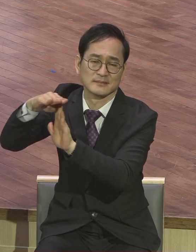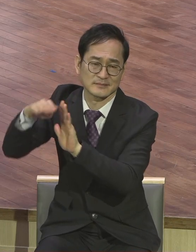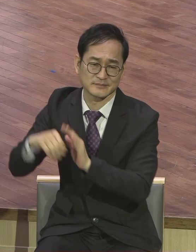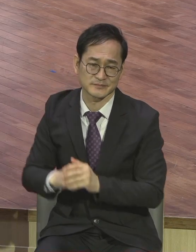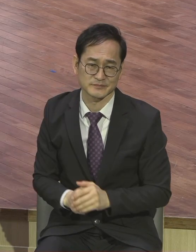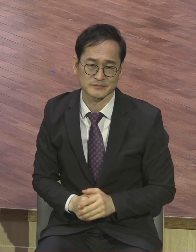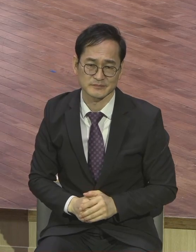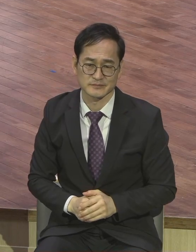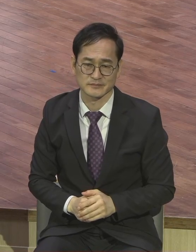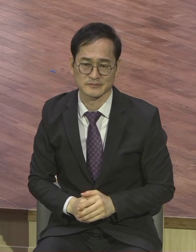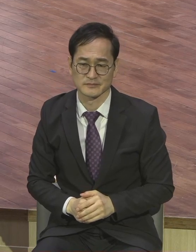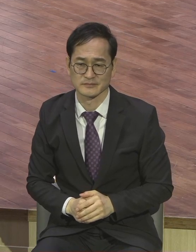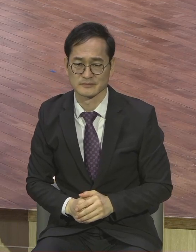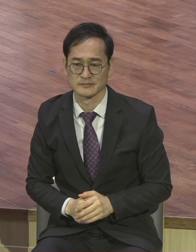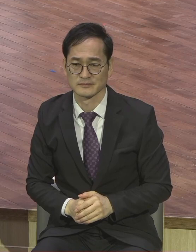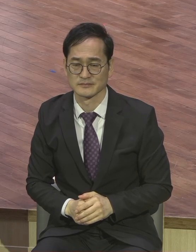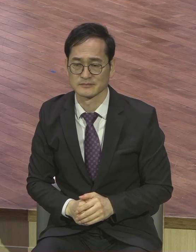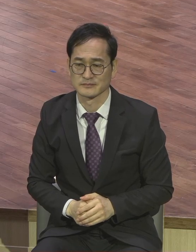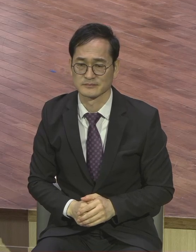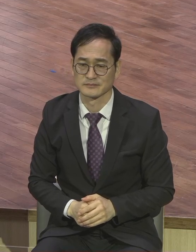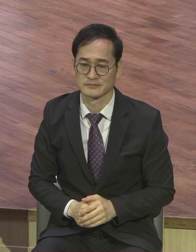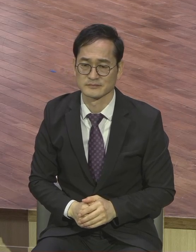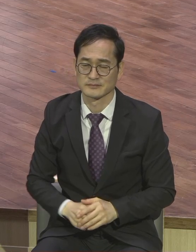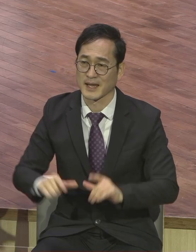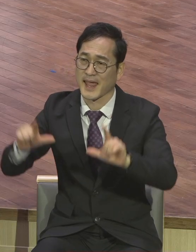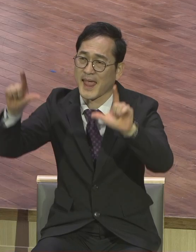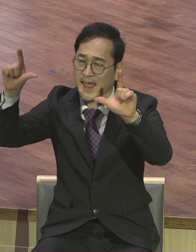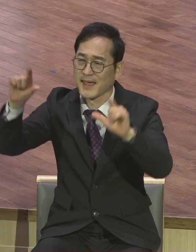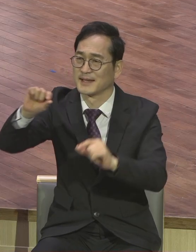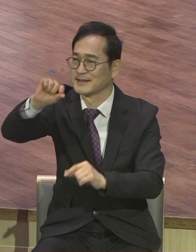해의 영광 달의 영광 별의 영광이 다릅니다.